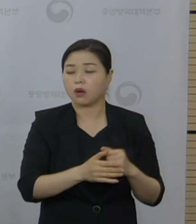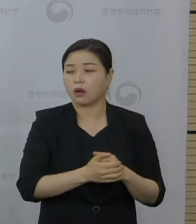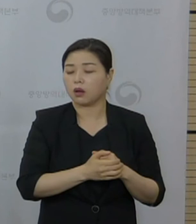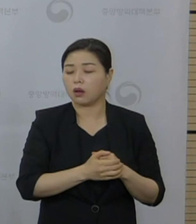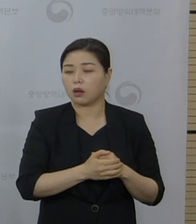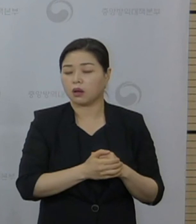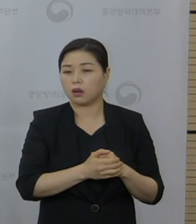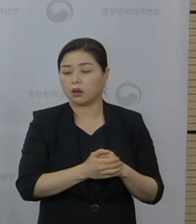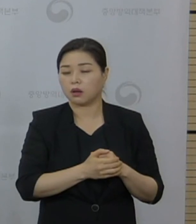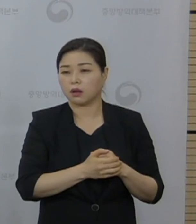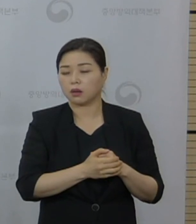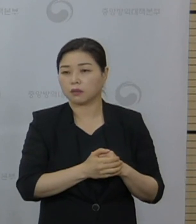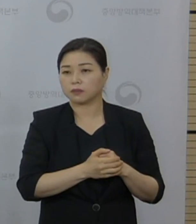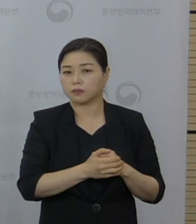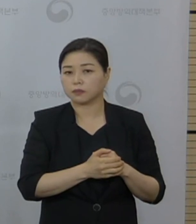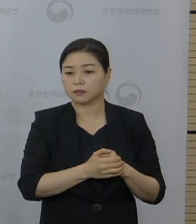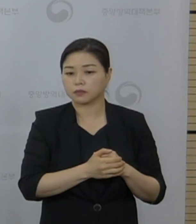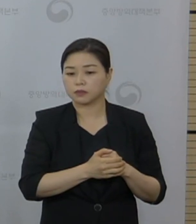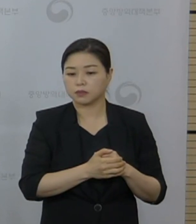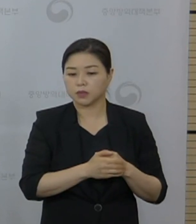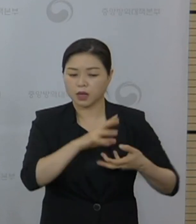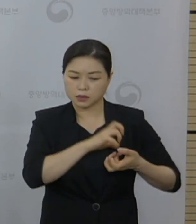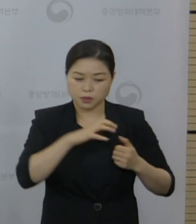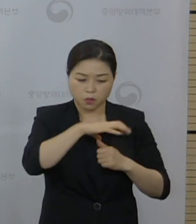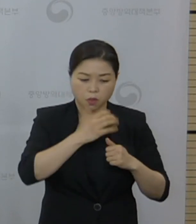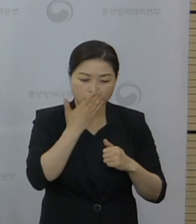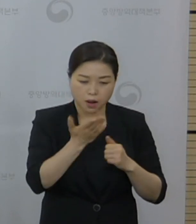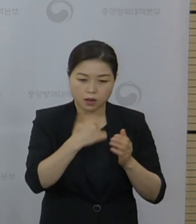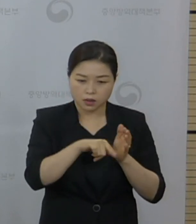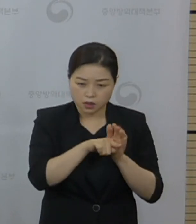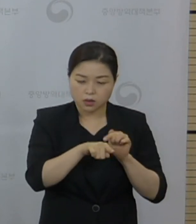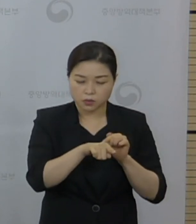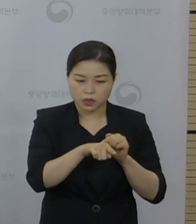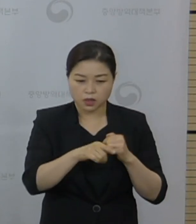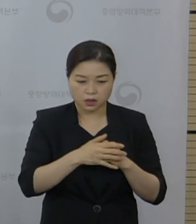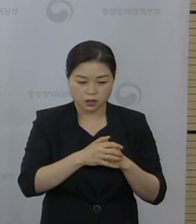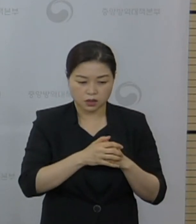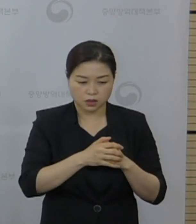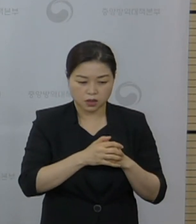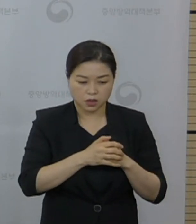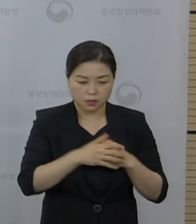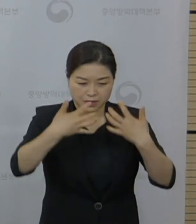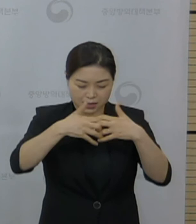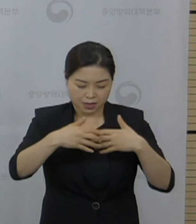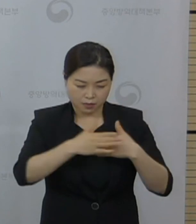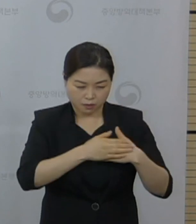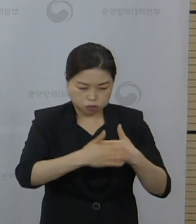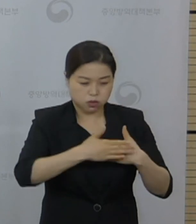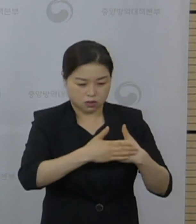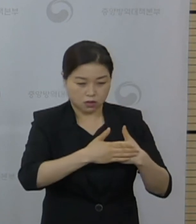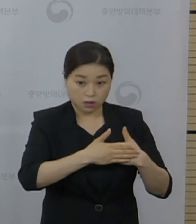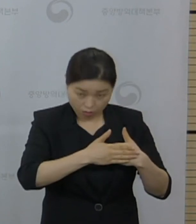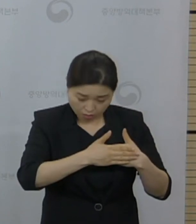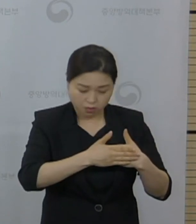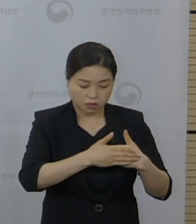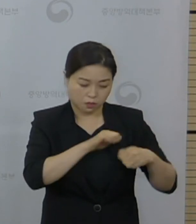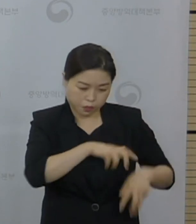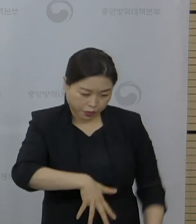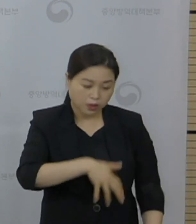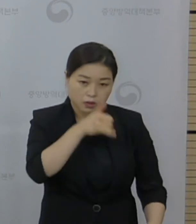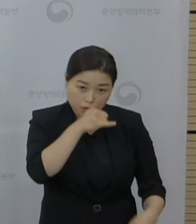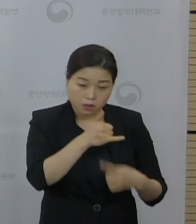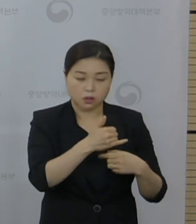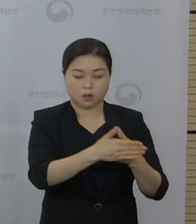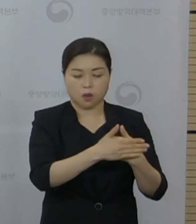심장을 이제 보호할 수 있는 자심실 보조기라든가 체막, 산소를 공급하는 여러 가지